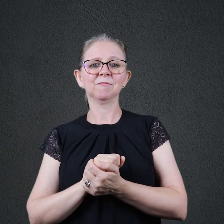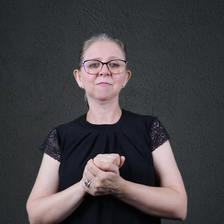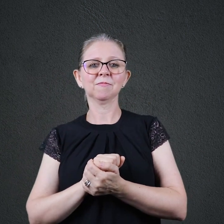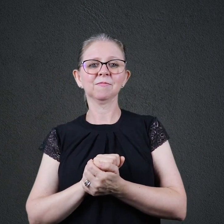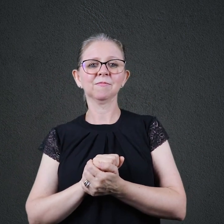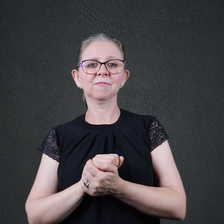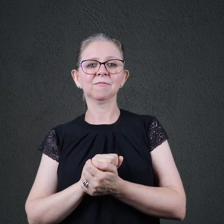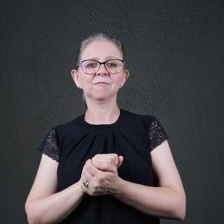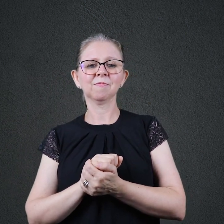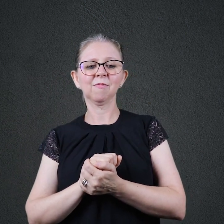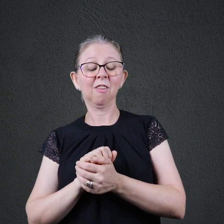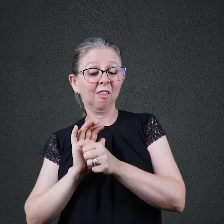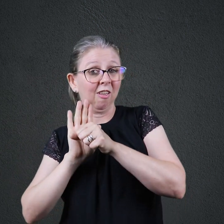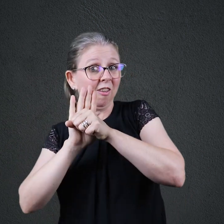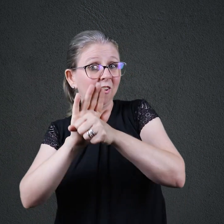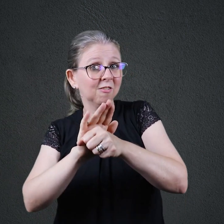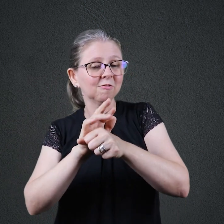Adquira já o seu devocional de todos os dias.